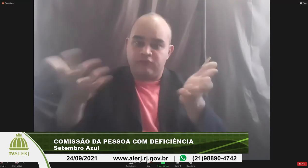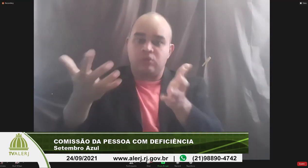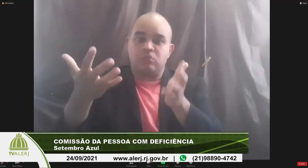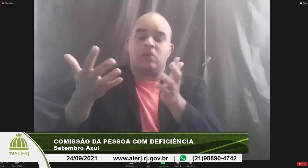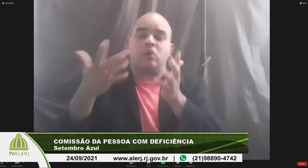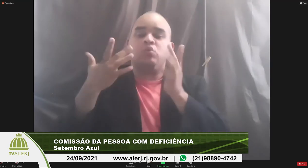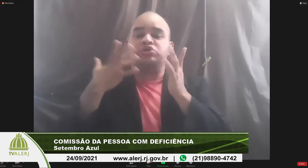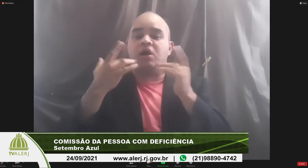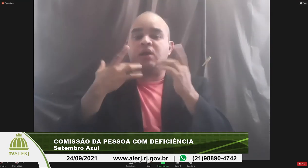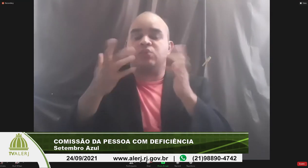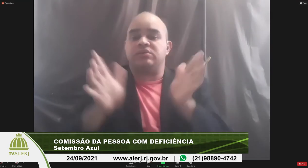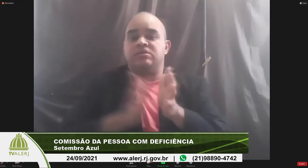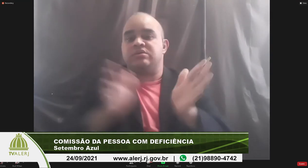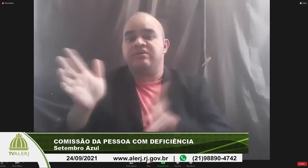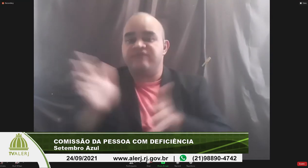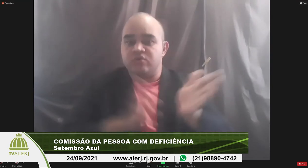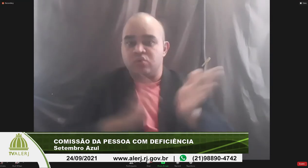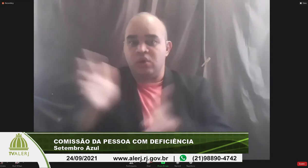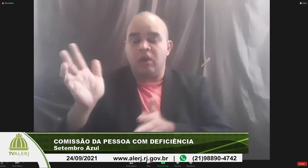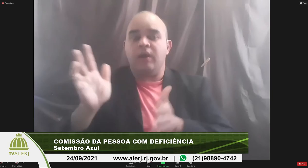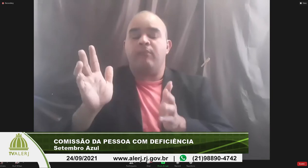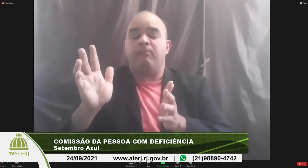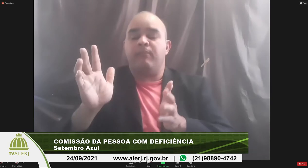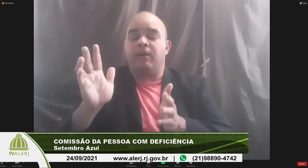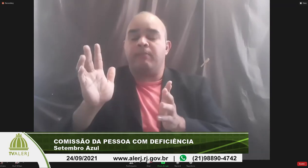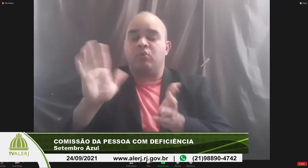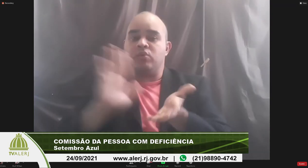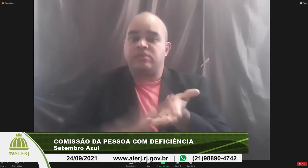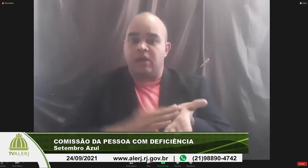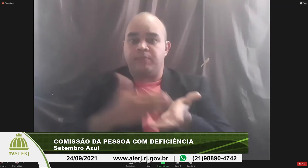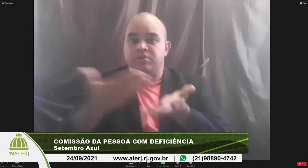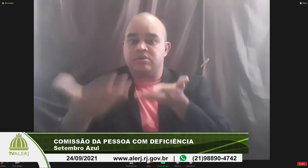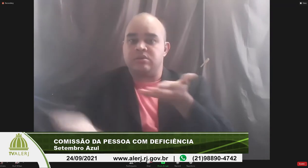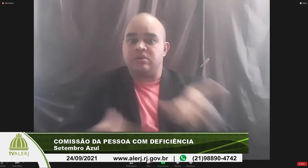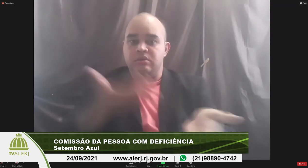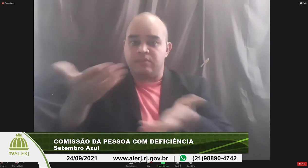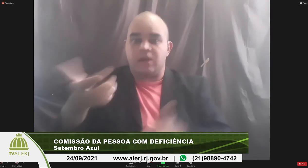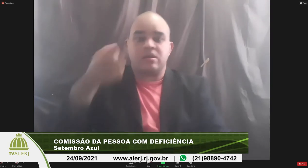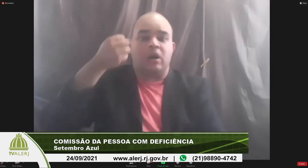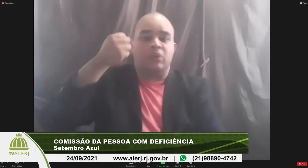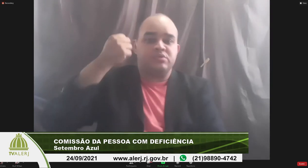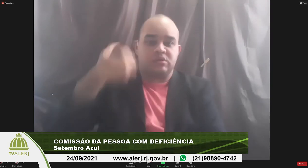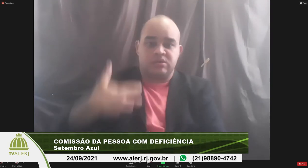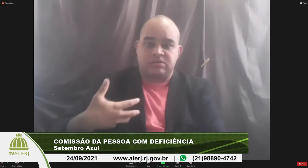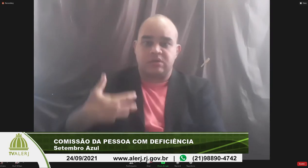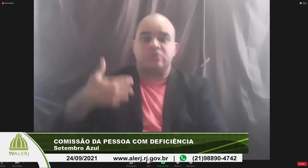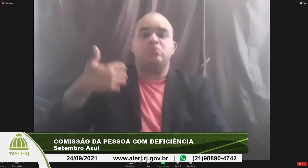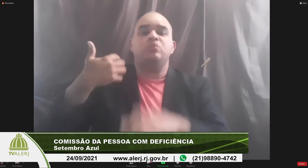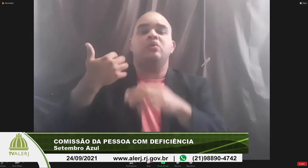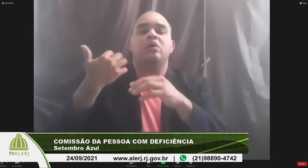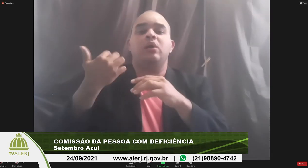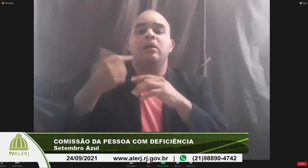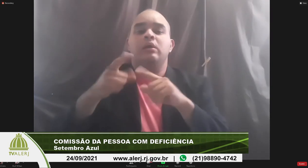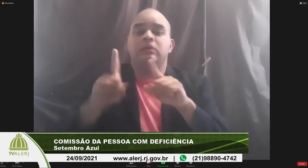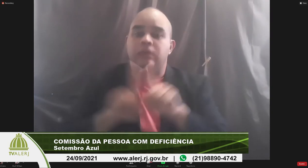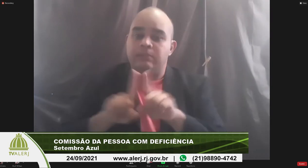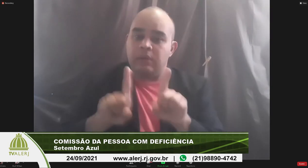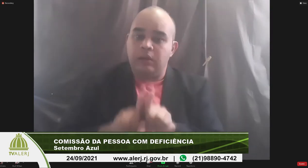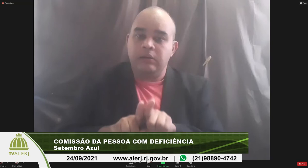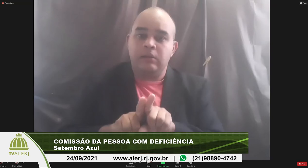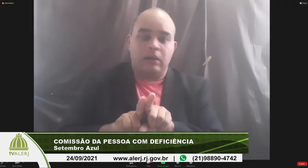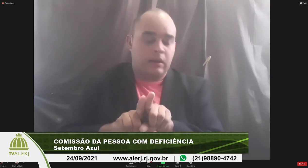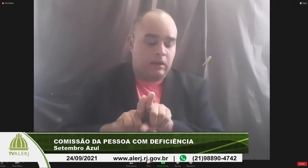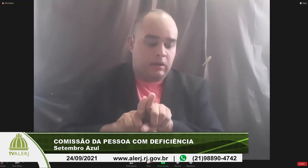promovendo o teatro acessível com intérprete de Libras com descrição e